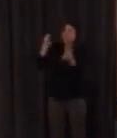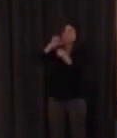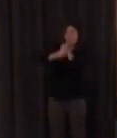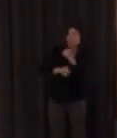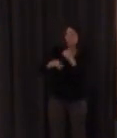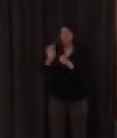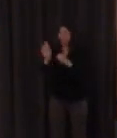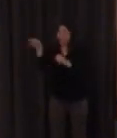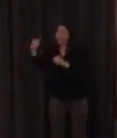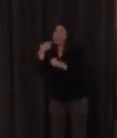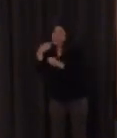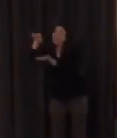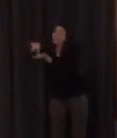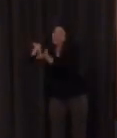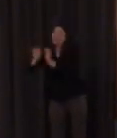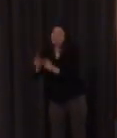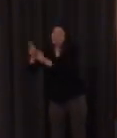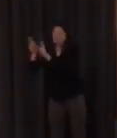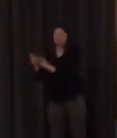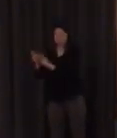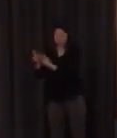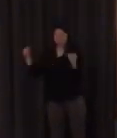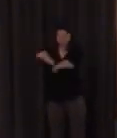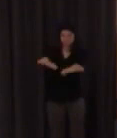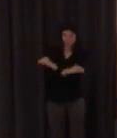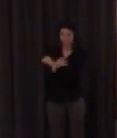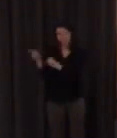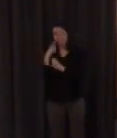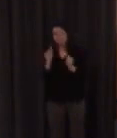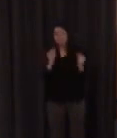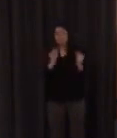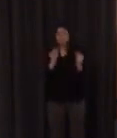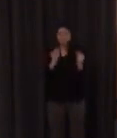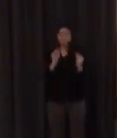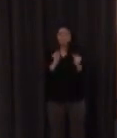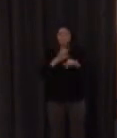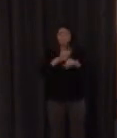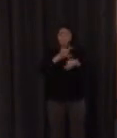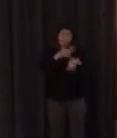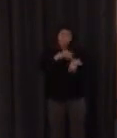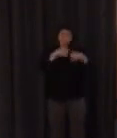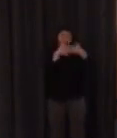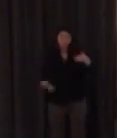eso es una una discussión para muchas horas el motivo por el que